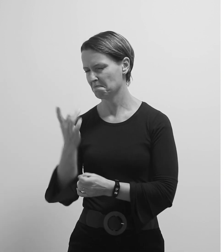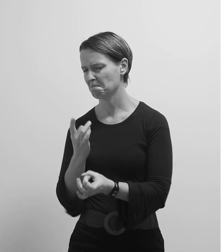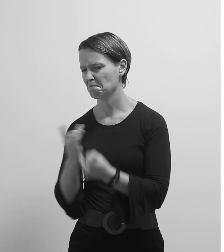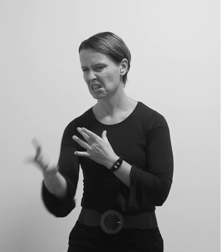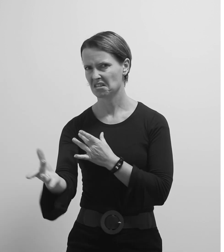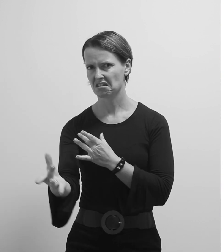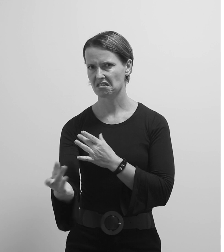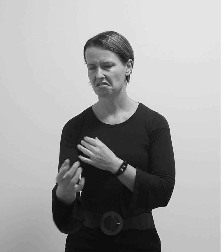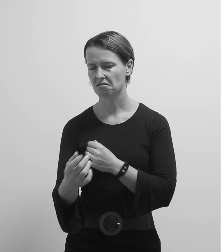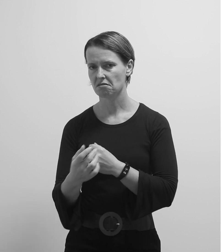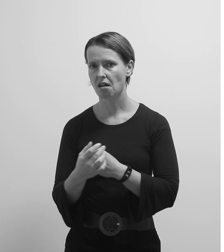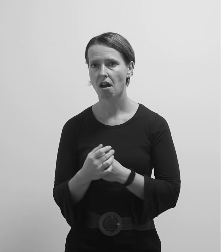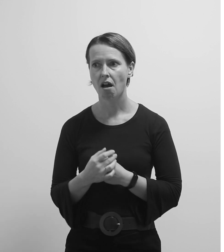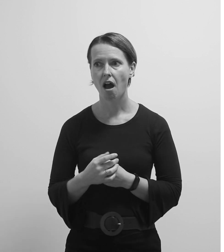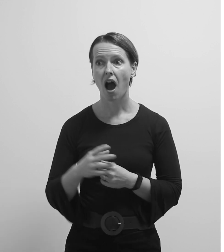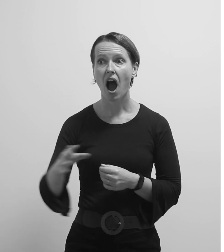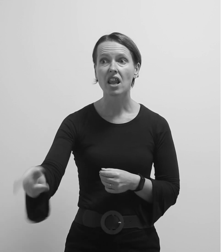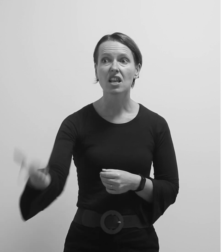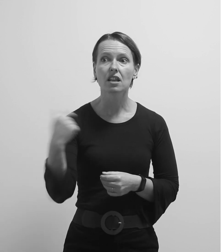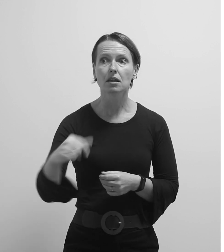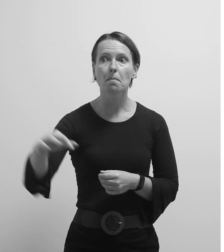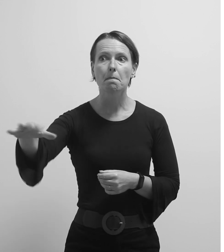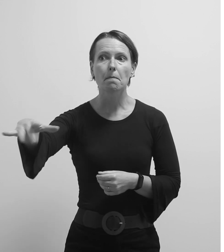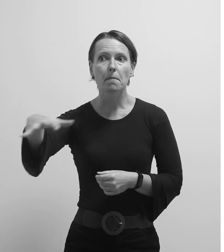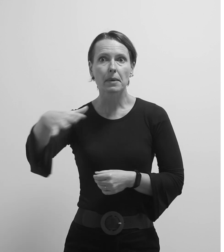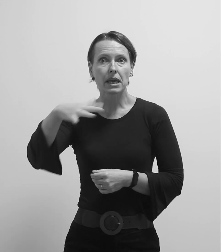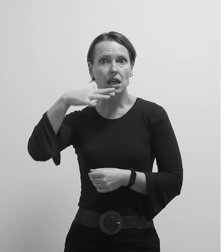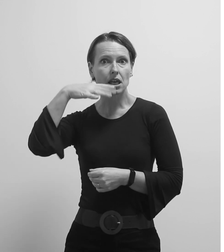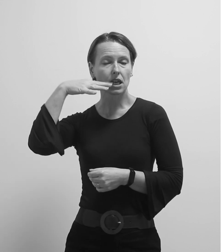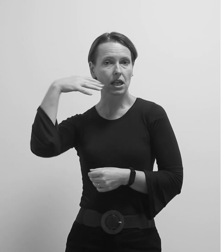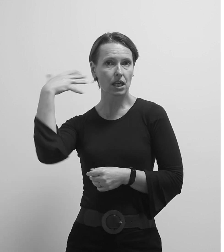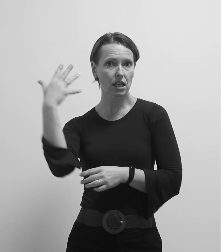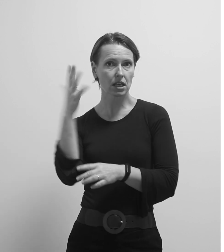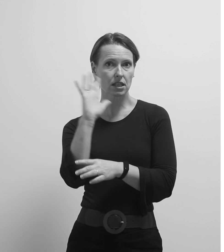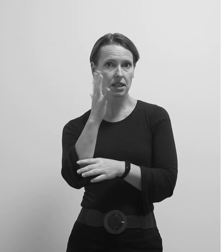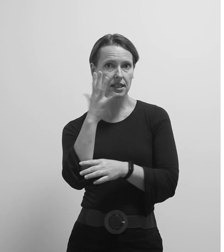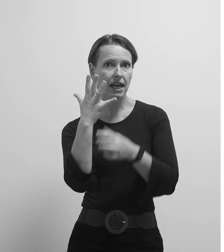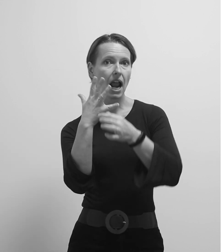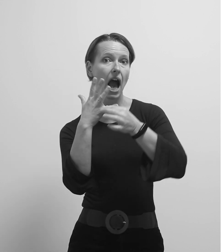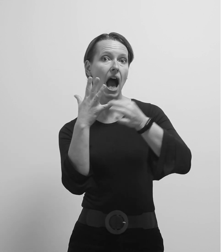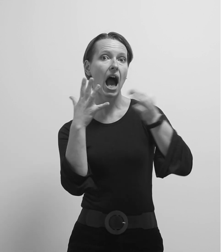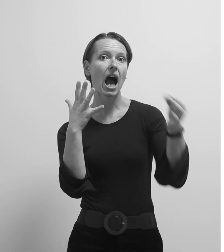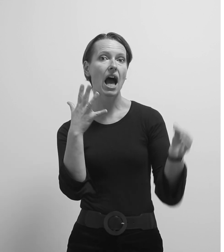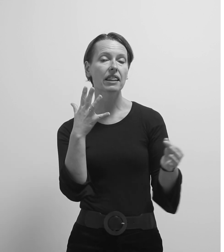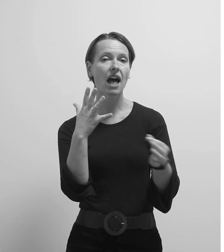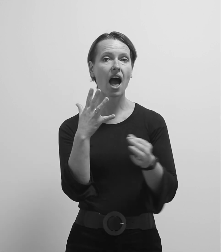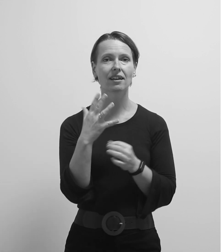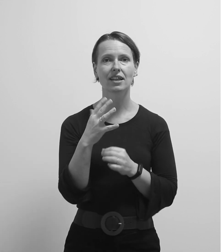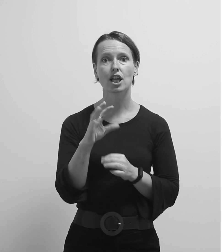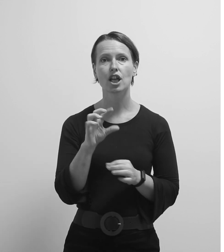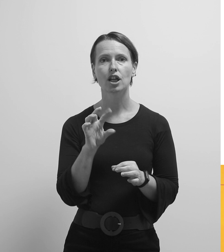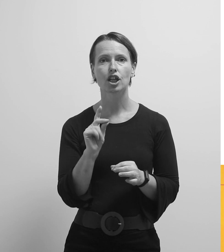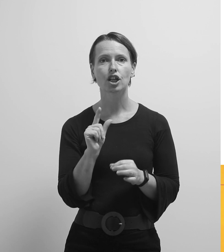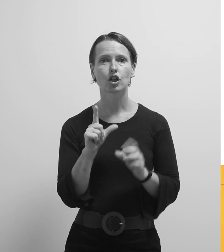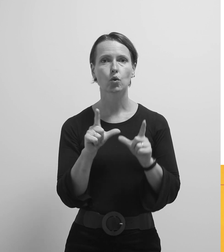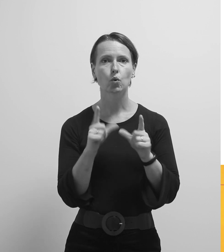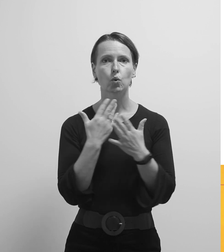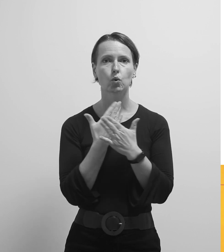prebrz. I za sebe ostavlja trag. Miris ružmarina.